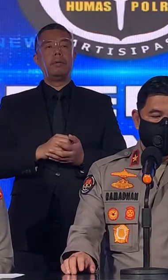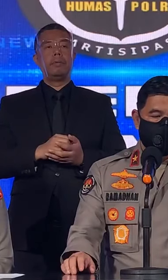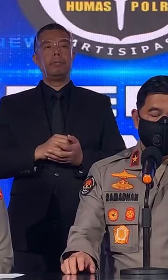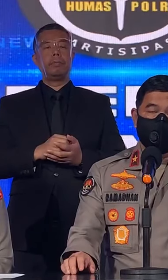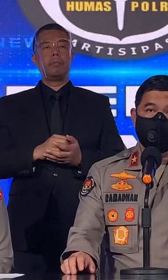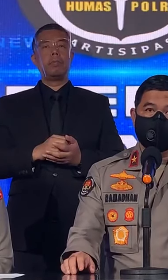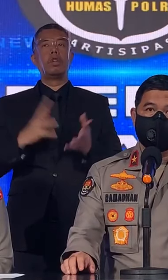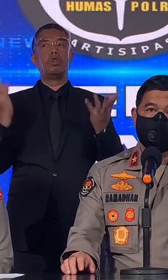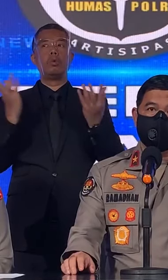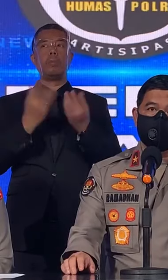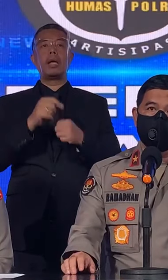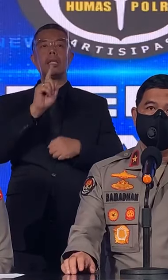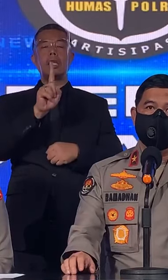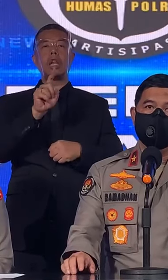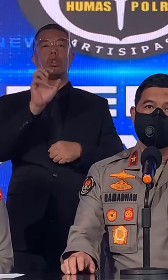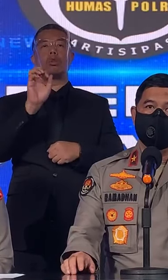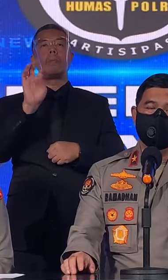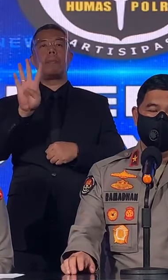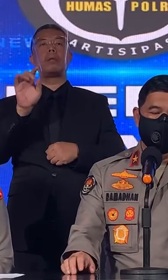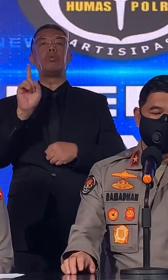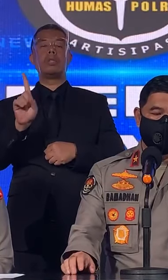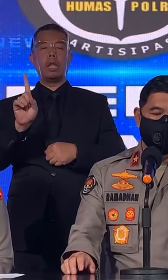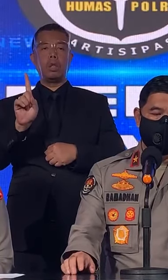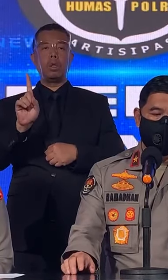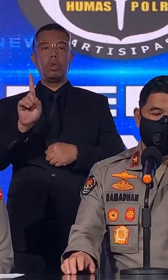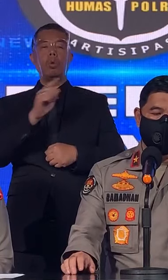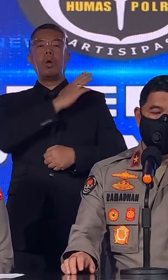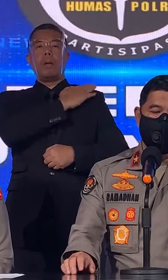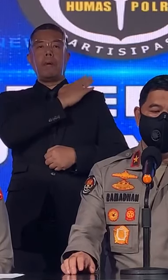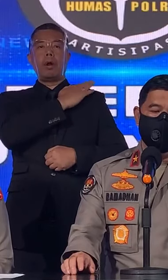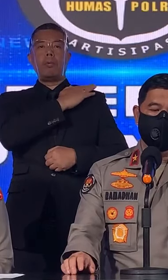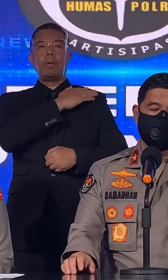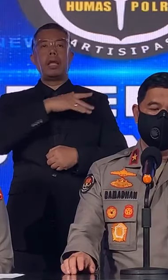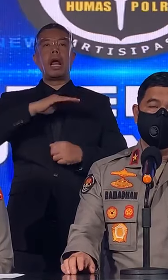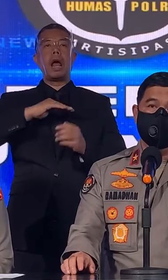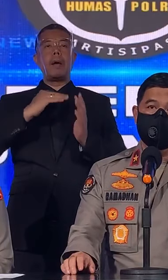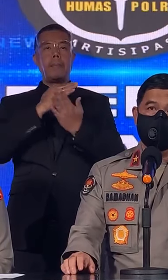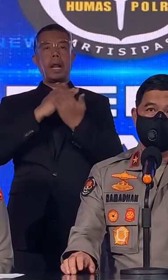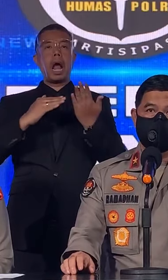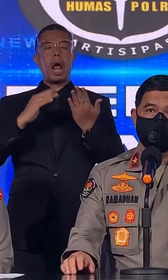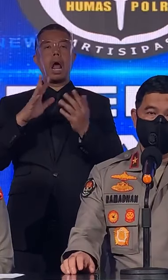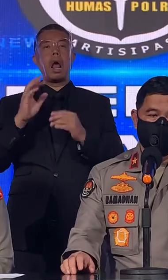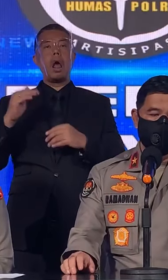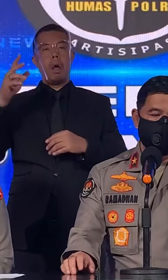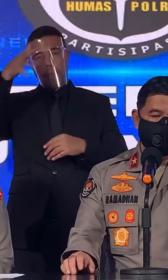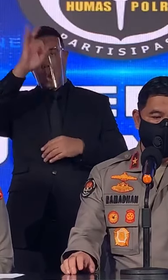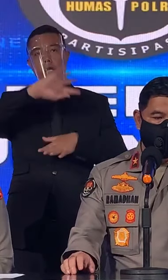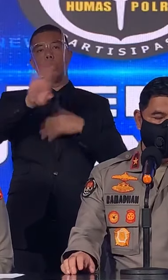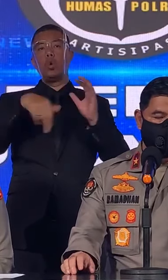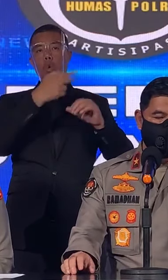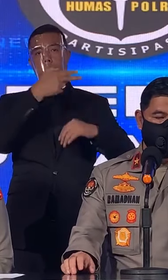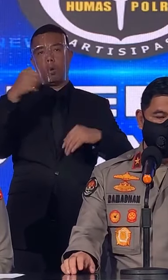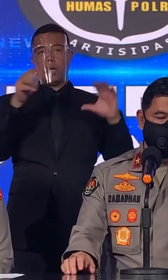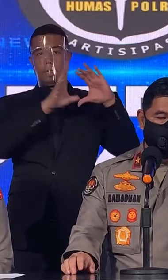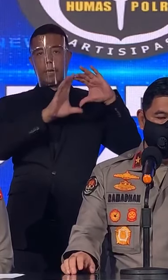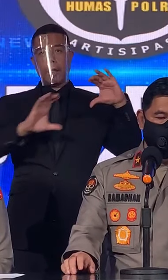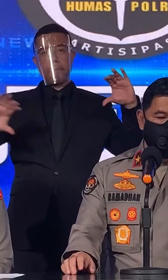Sebanyak 141 Perwira Menengah Polri Seluruh Indonesia